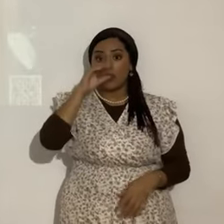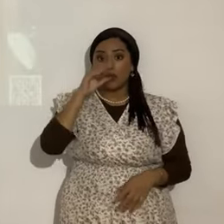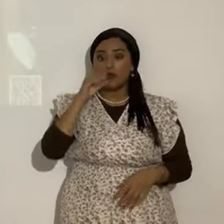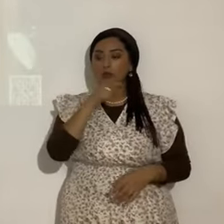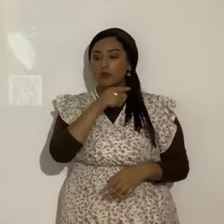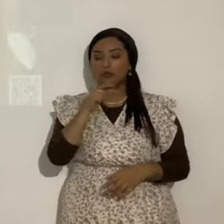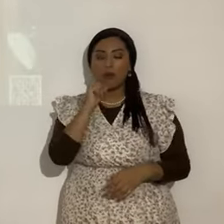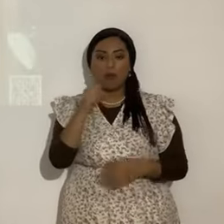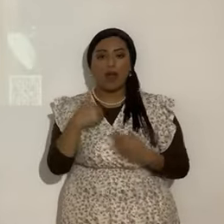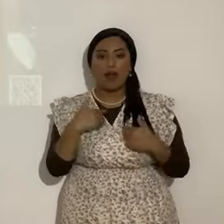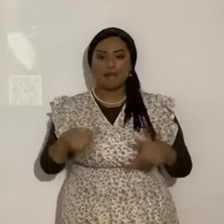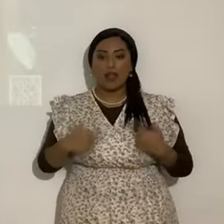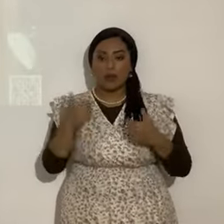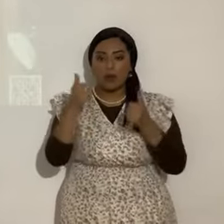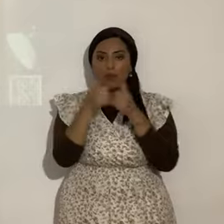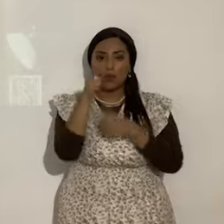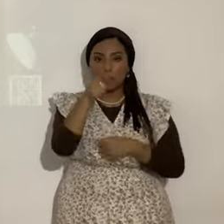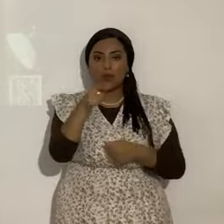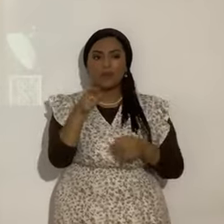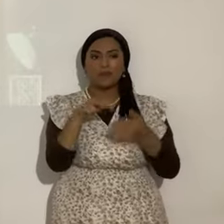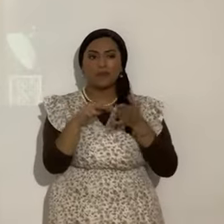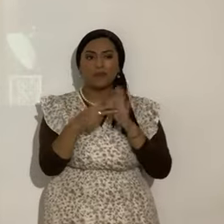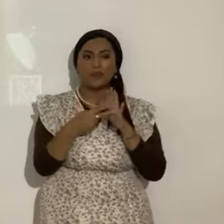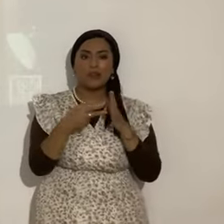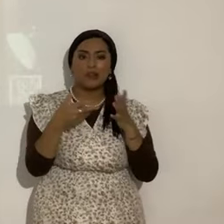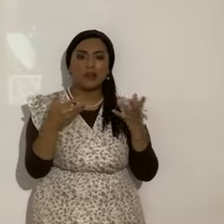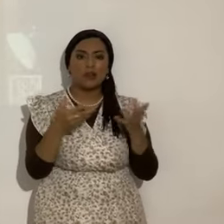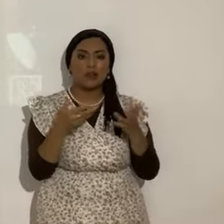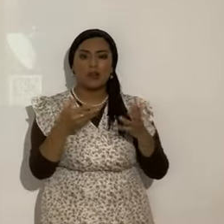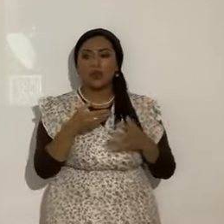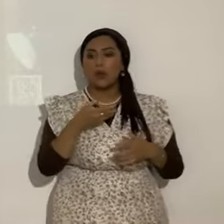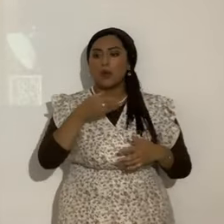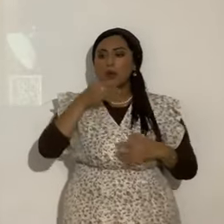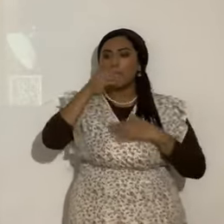en vosotros. ¿Qué significa eso de tomar su carne?